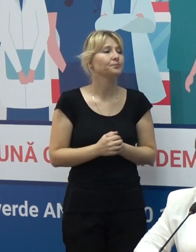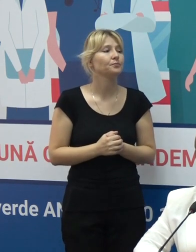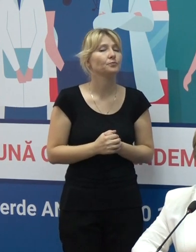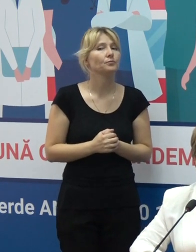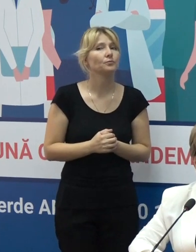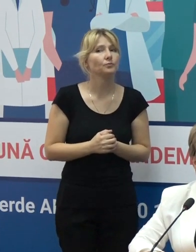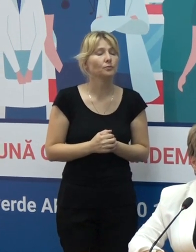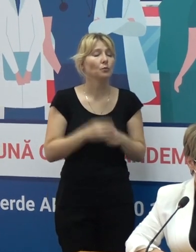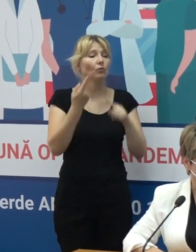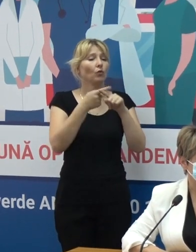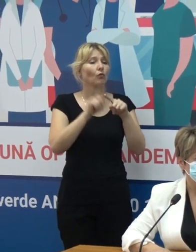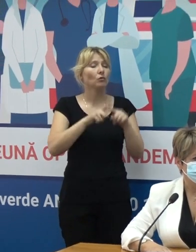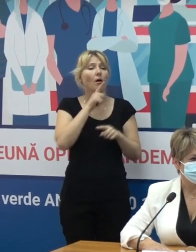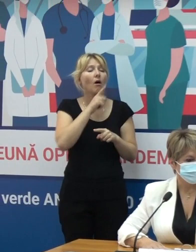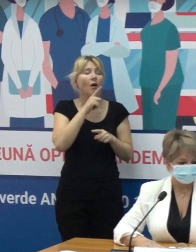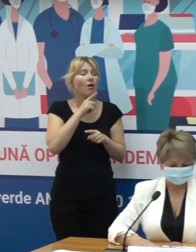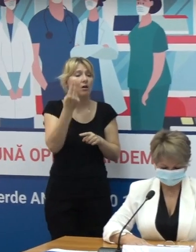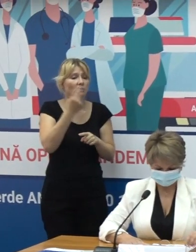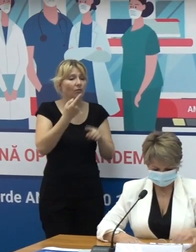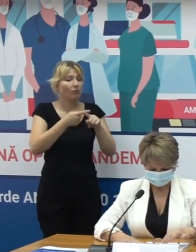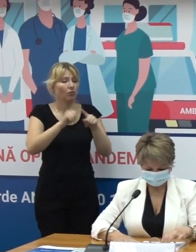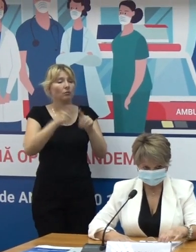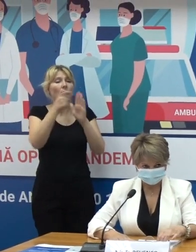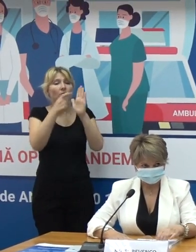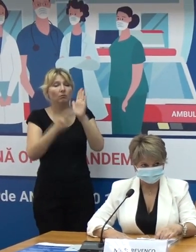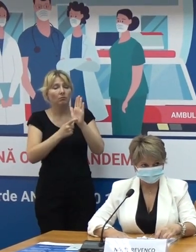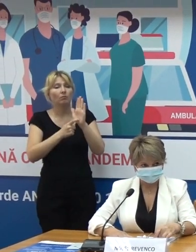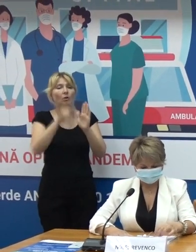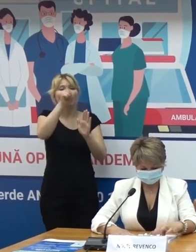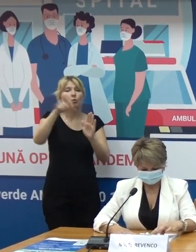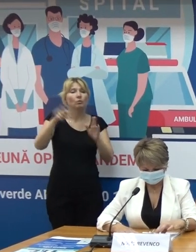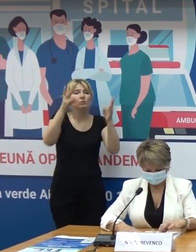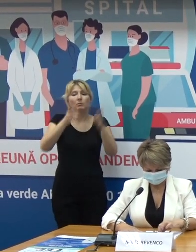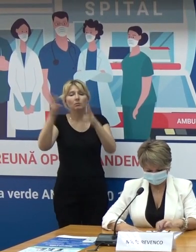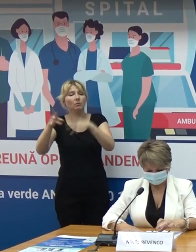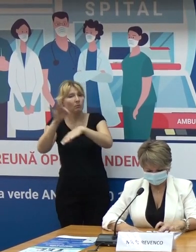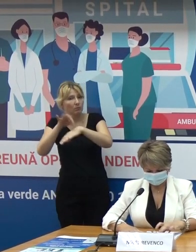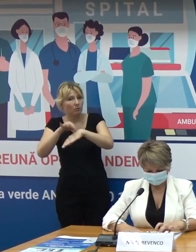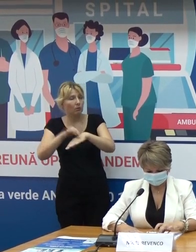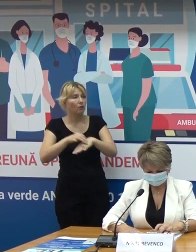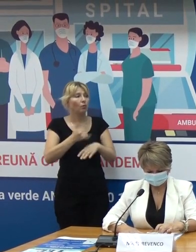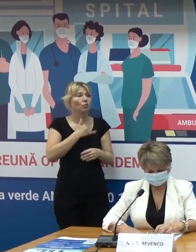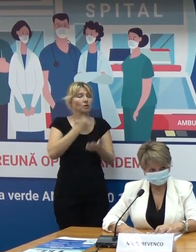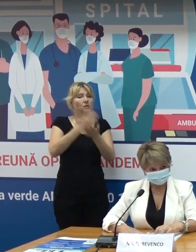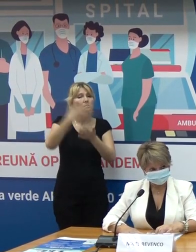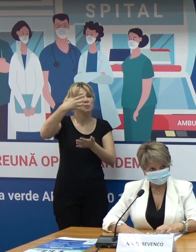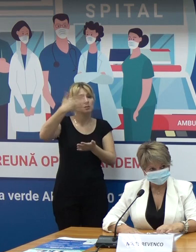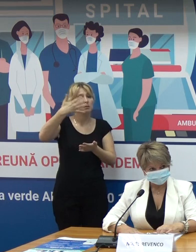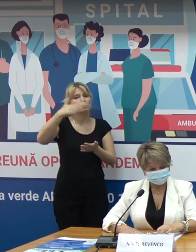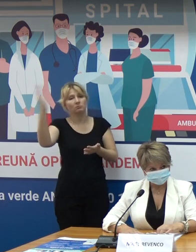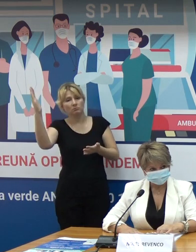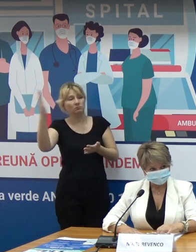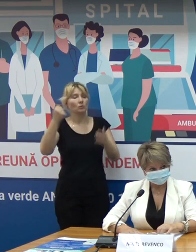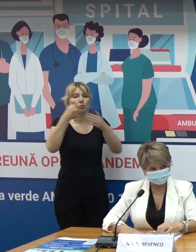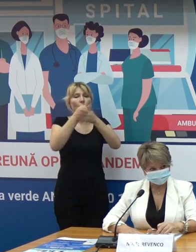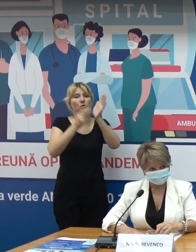Deci, codul portocaliu, în primul rând, el se calculează după incidența în cazul în care noi avem peste 50 de cazuri, până la